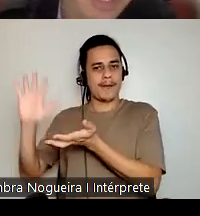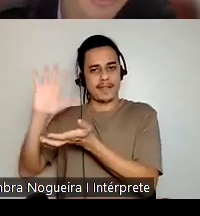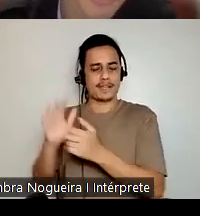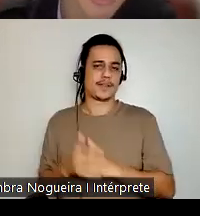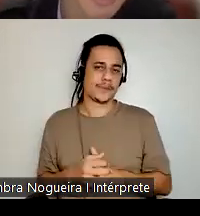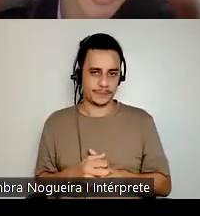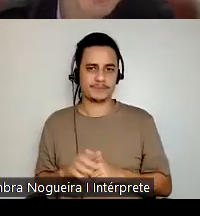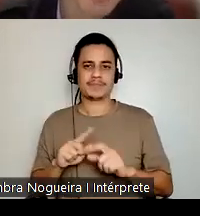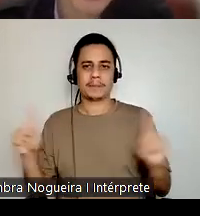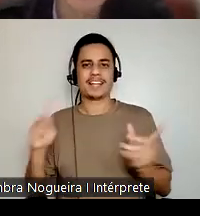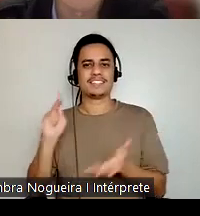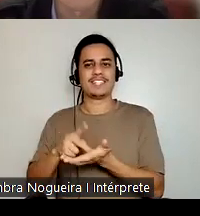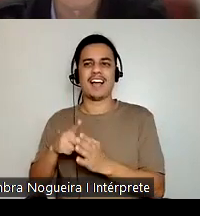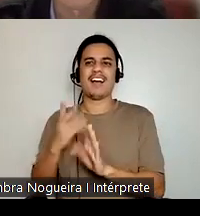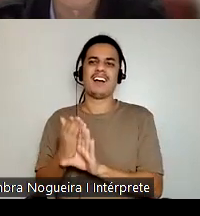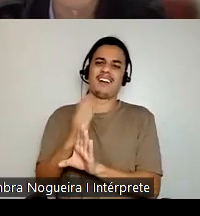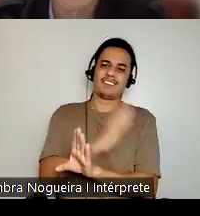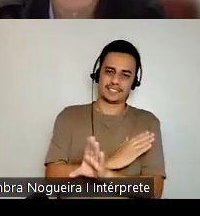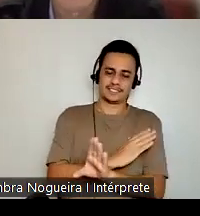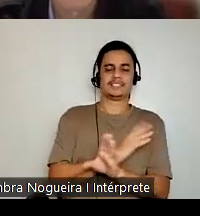colonialismo japonês,